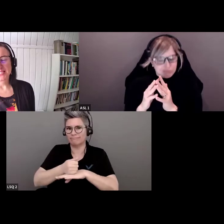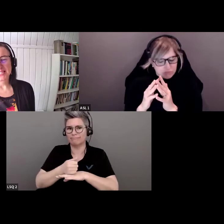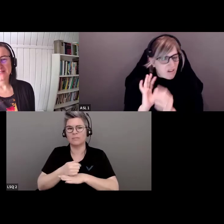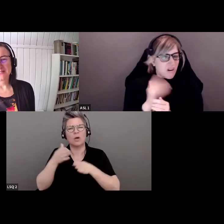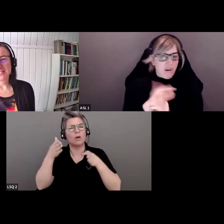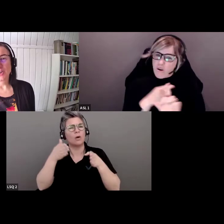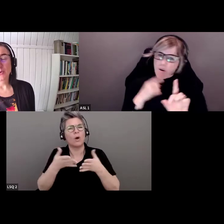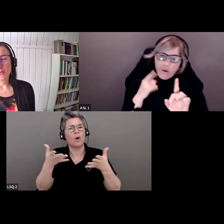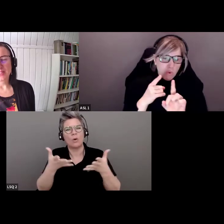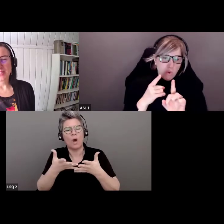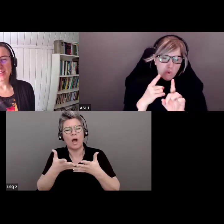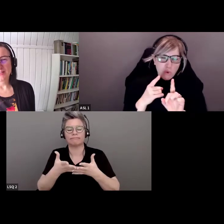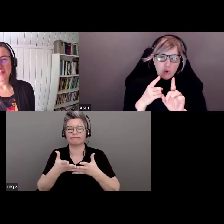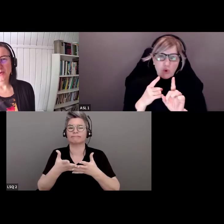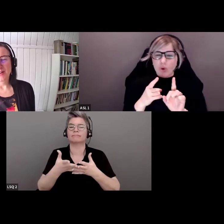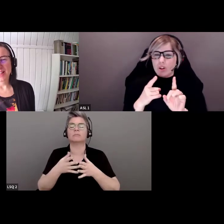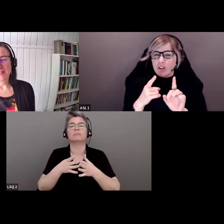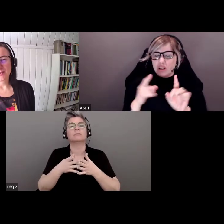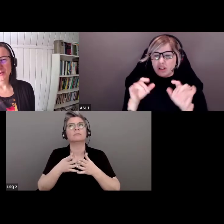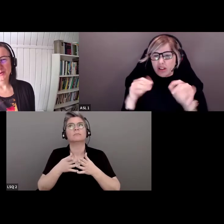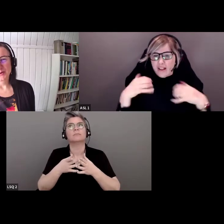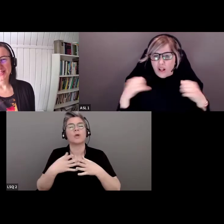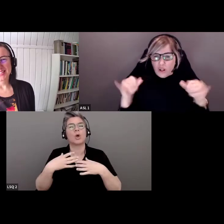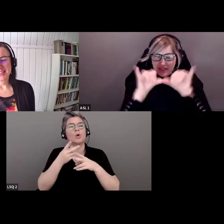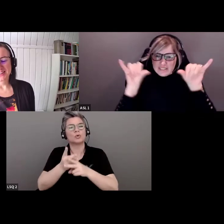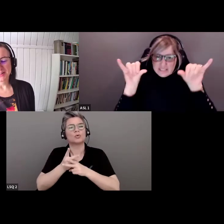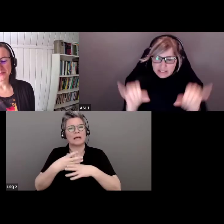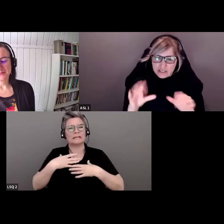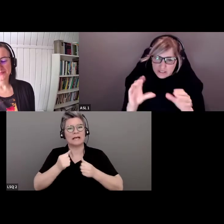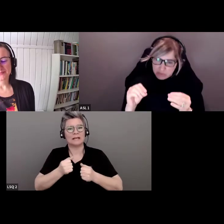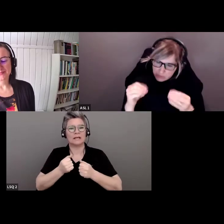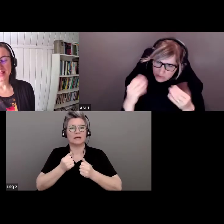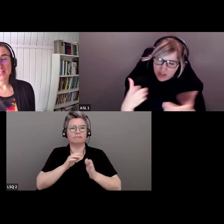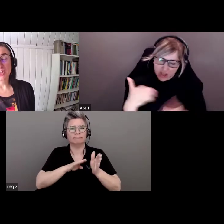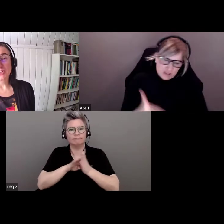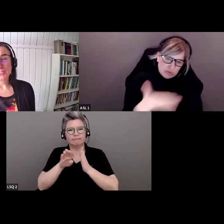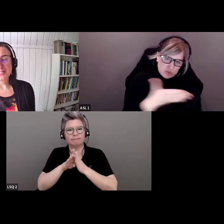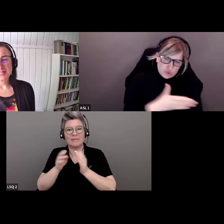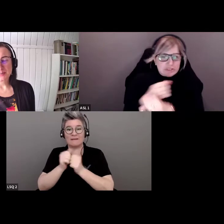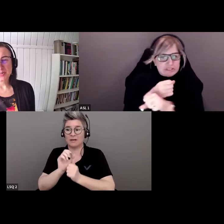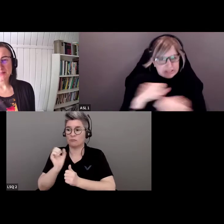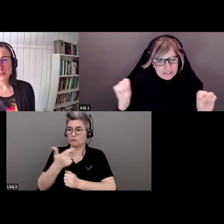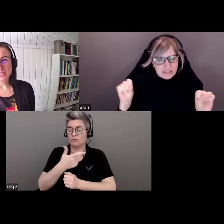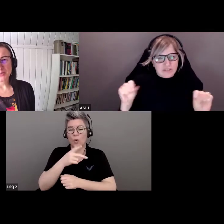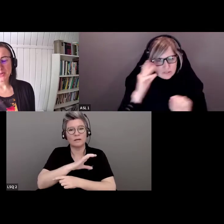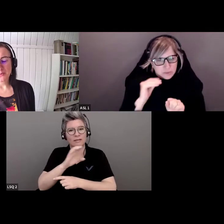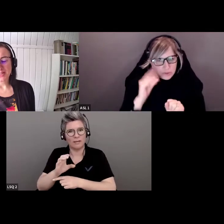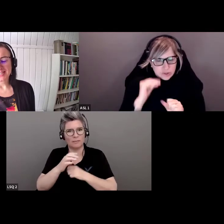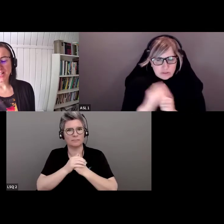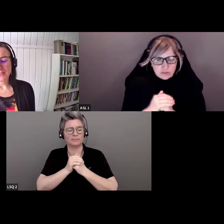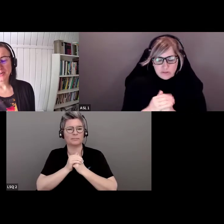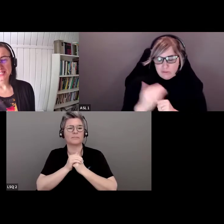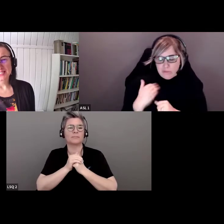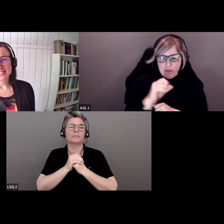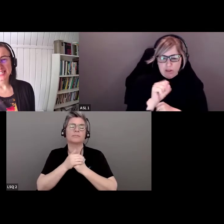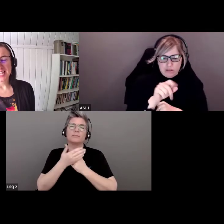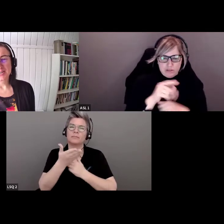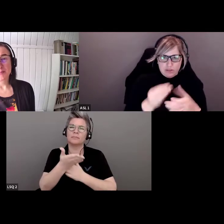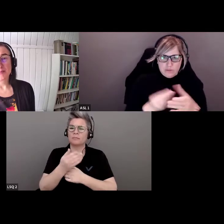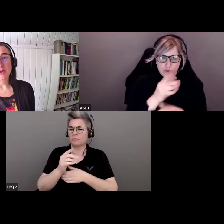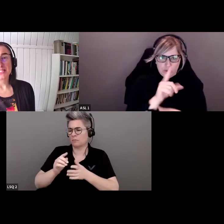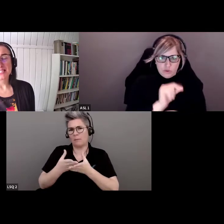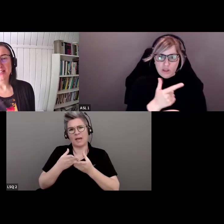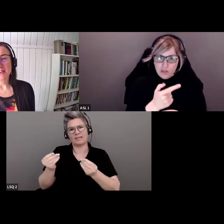consacre sans relâche à l'amélioration des soins de santé avec et pour tout le monde au Canada. Lancé au